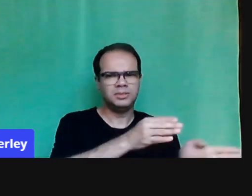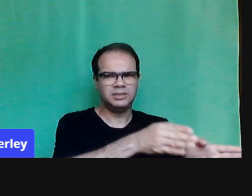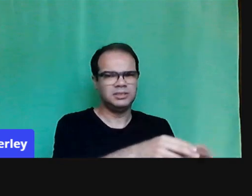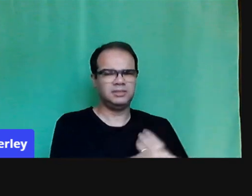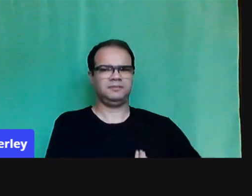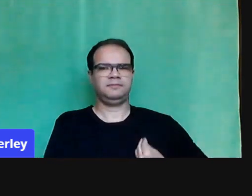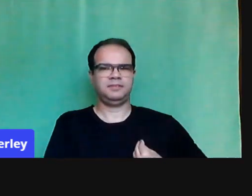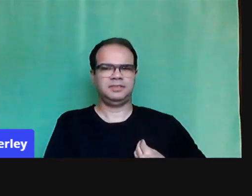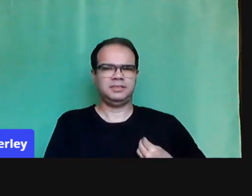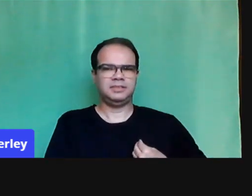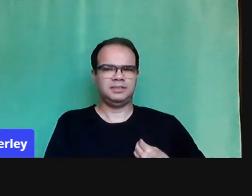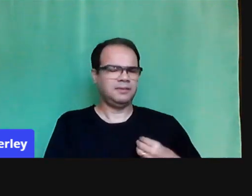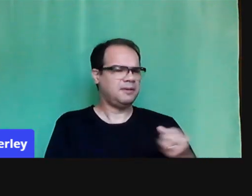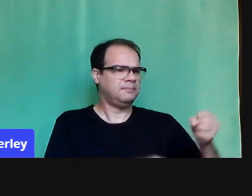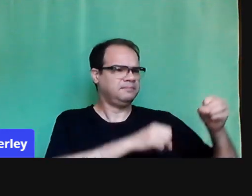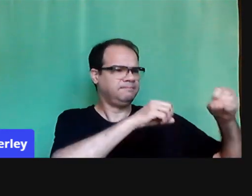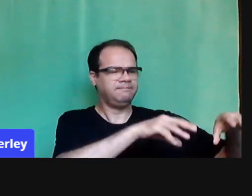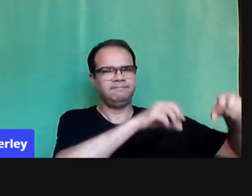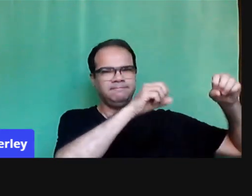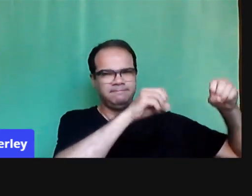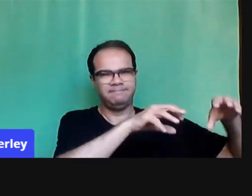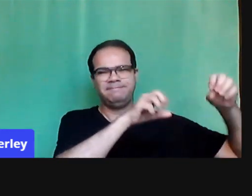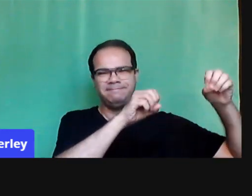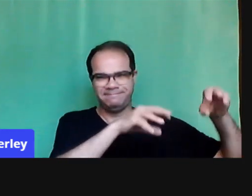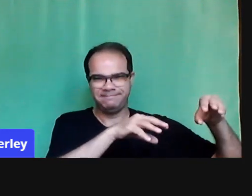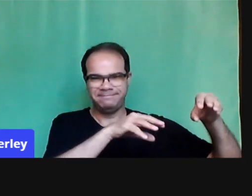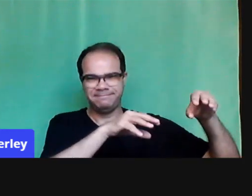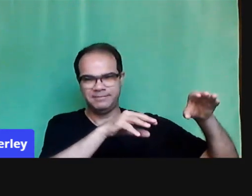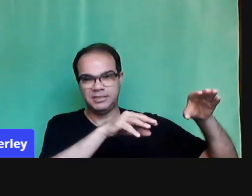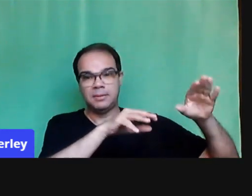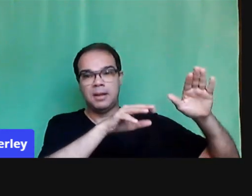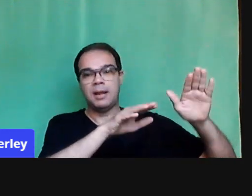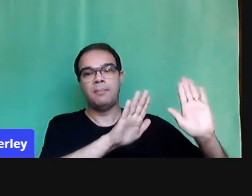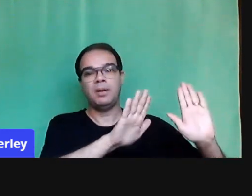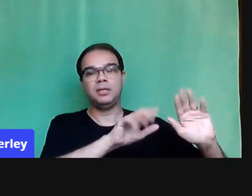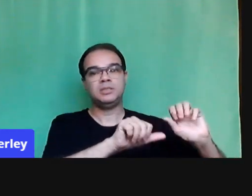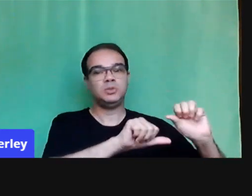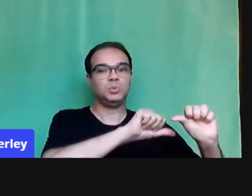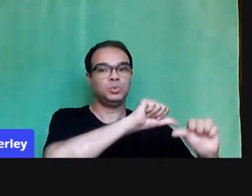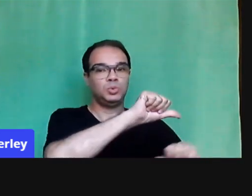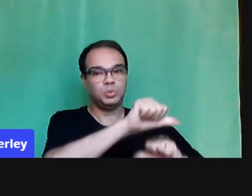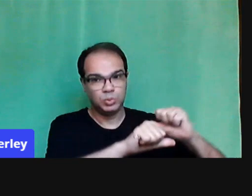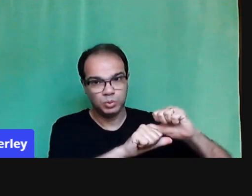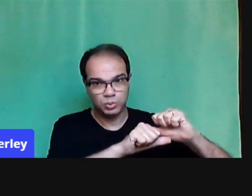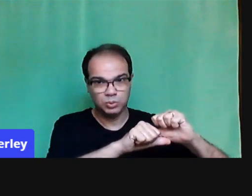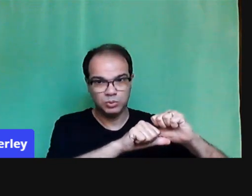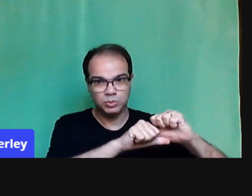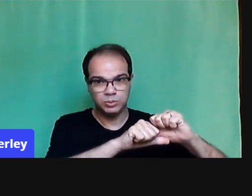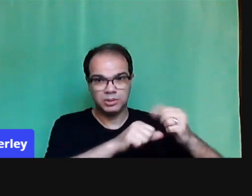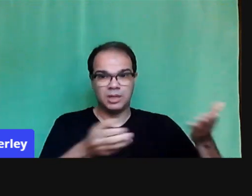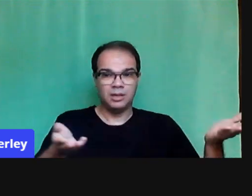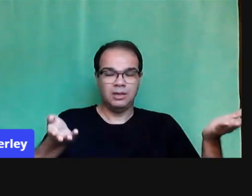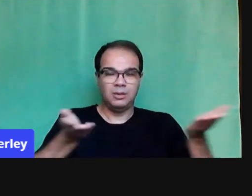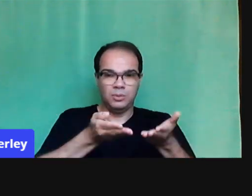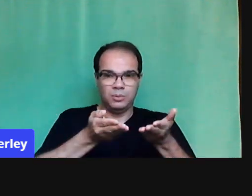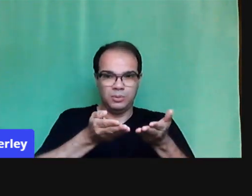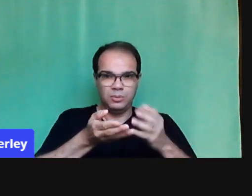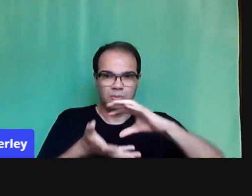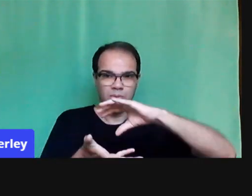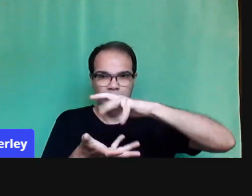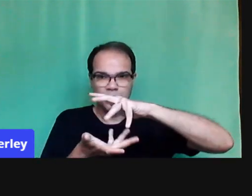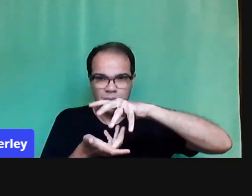emergencial, que é a nomenclatura que a gente tem utilizado ultimamente para se referir a esse momento de pandemia, né? O ensino remoto emergencial.